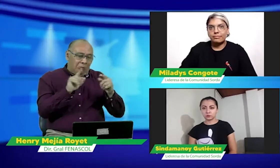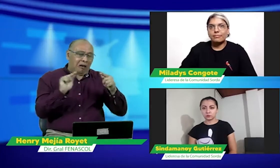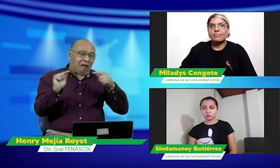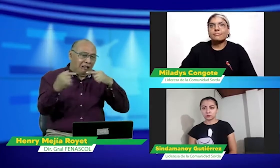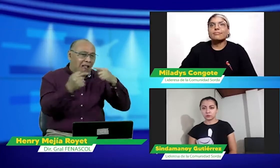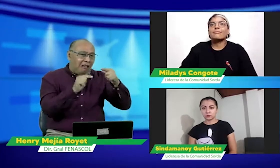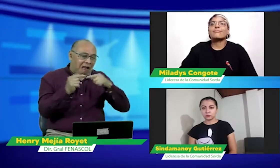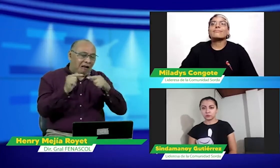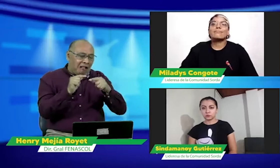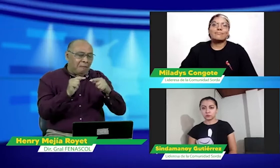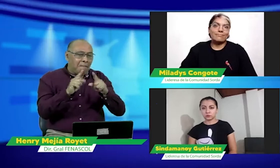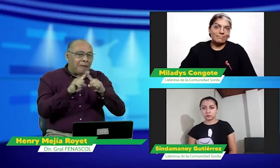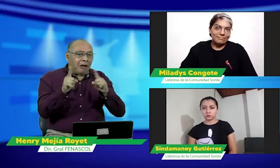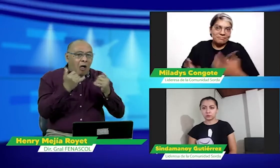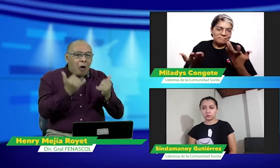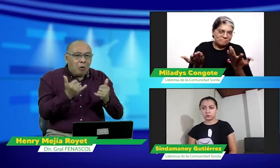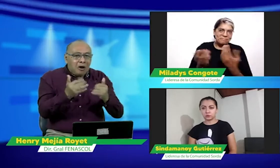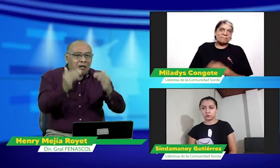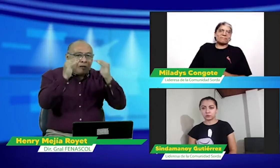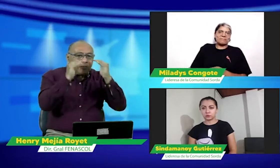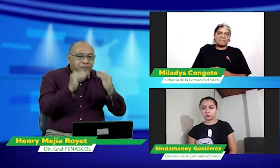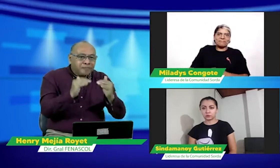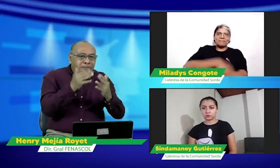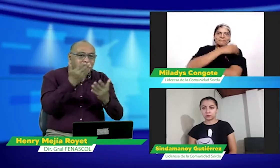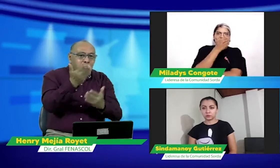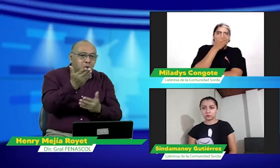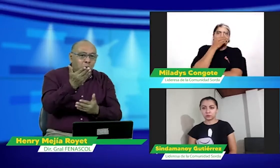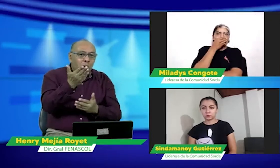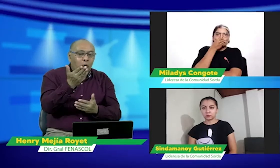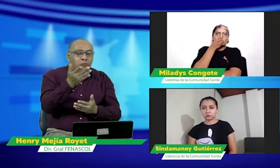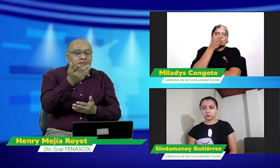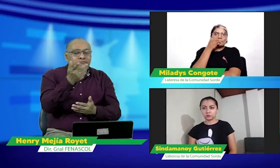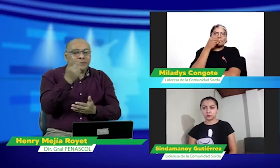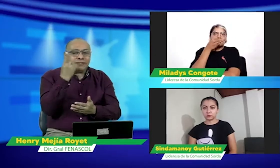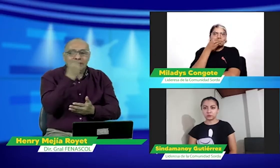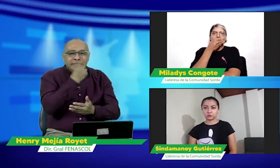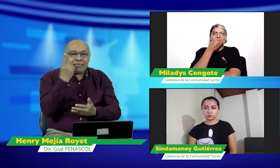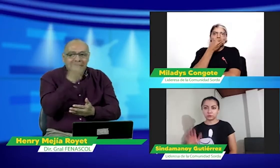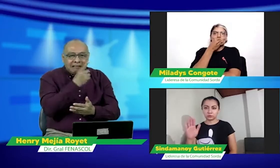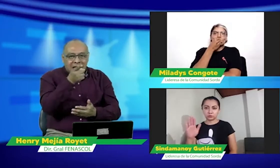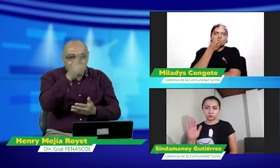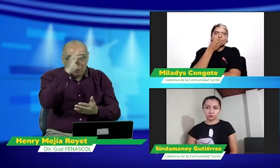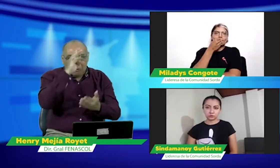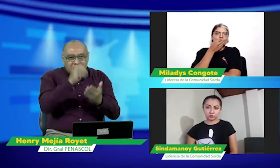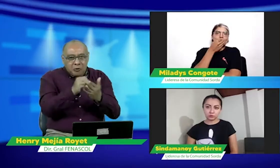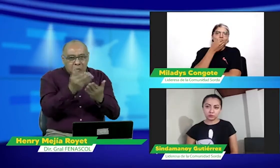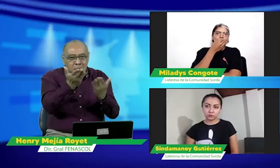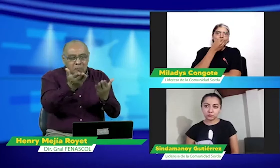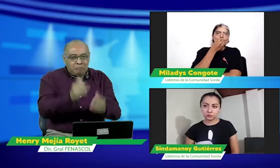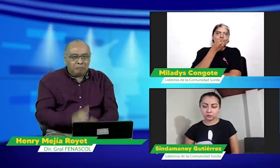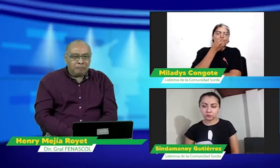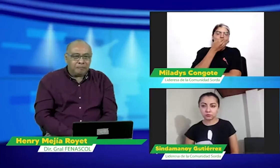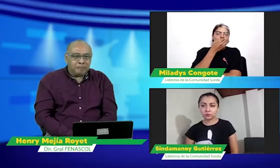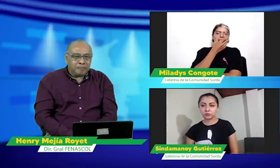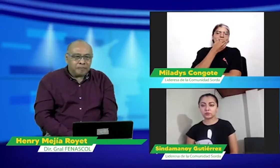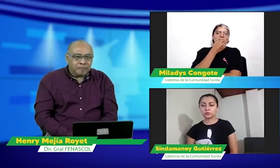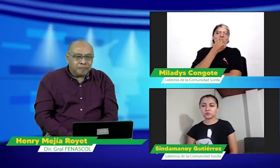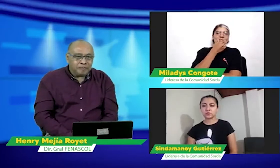oyentes es una crítica que nos ha llegado a Fenascol la cual tenemos que también hacerle seguimiento ahora Cinda cuéntanos tú